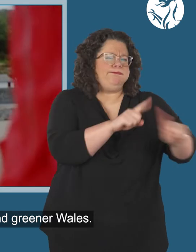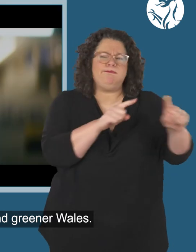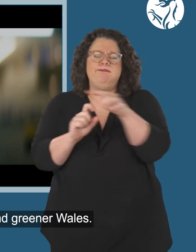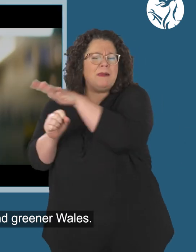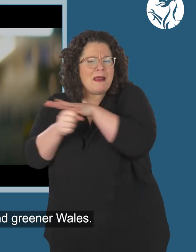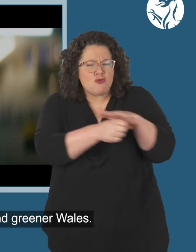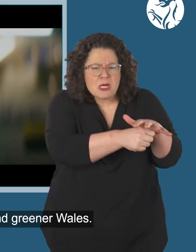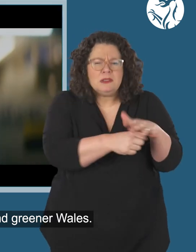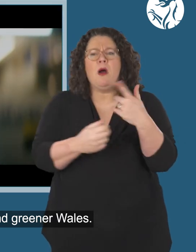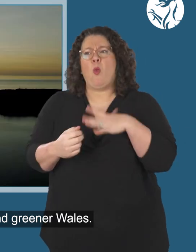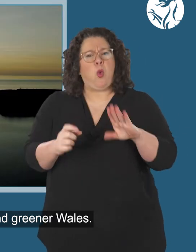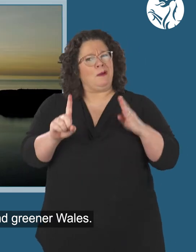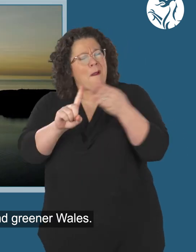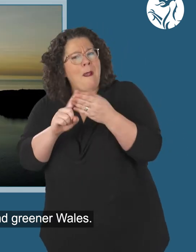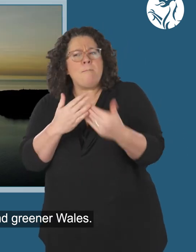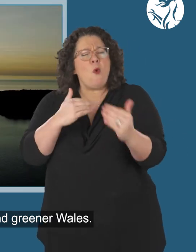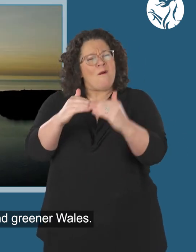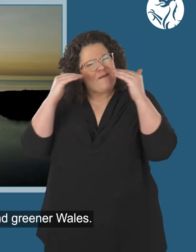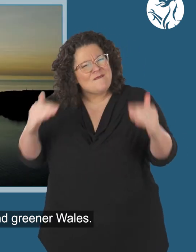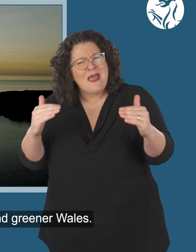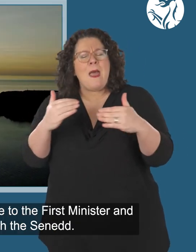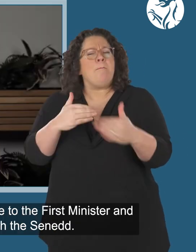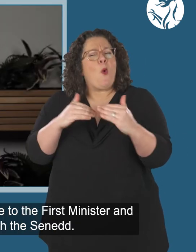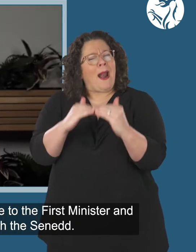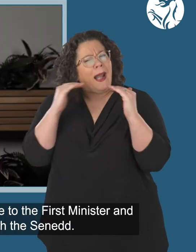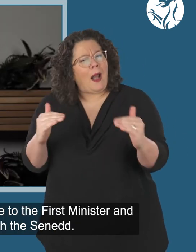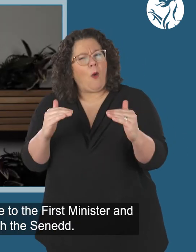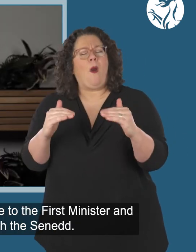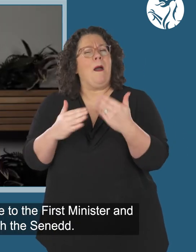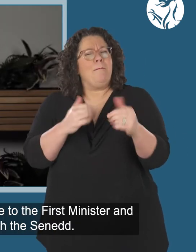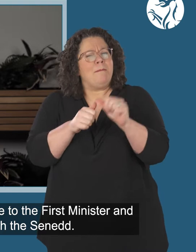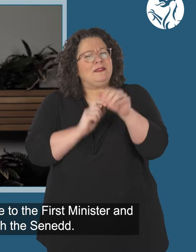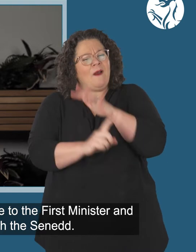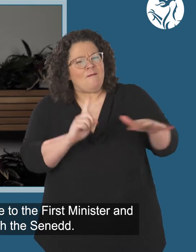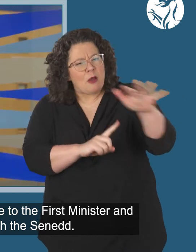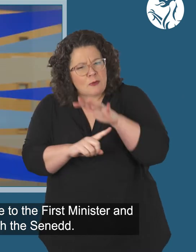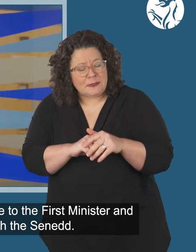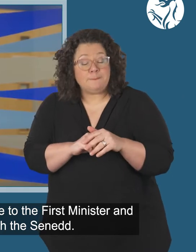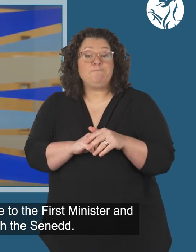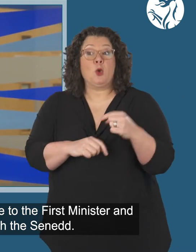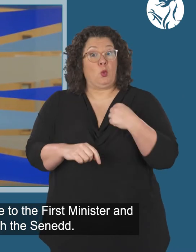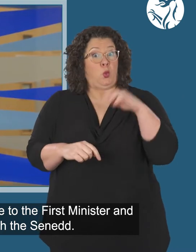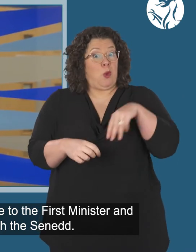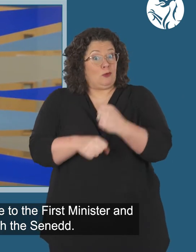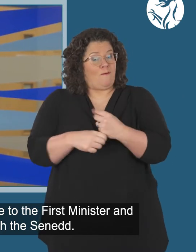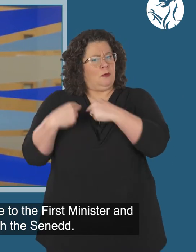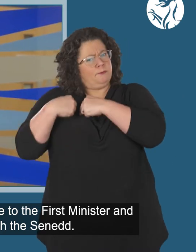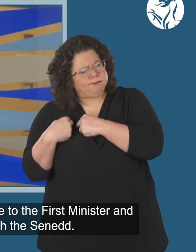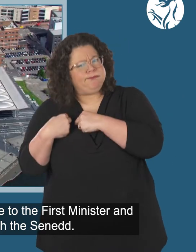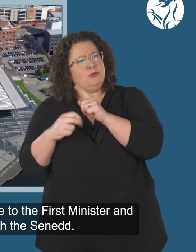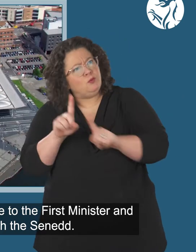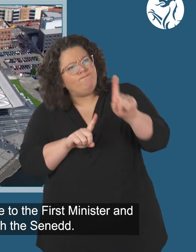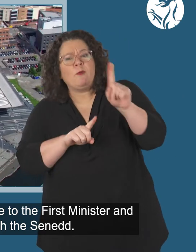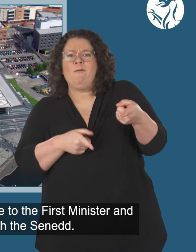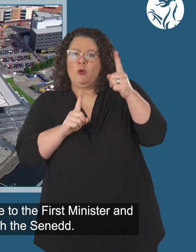fairer, more equal, and greener Wales. Mae Llywodraeth Cymru yn a tebol i Brifwainidog Cymru, a phobl